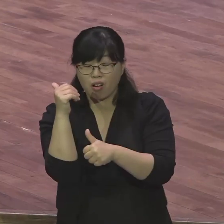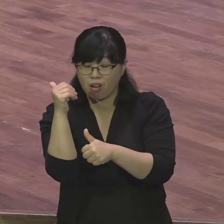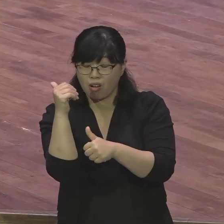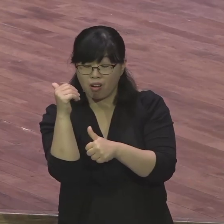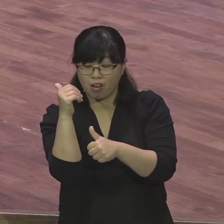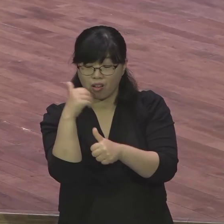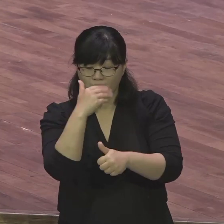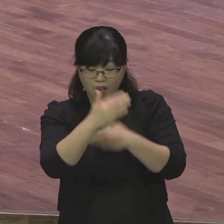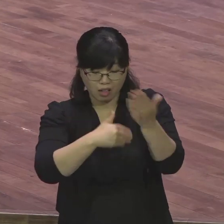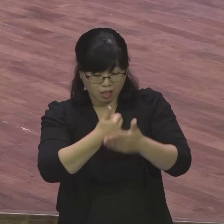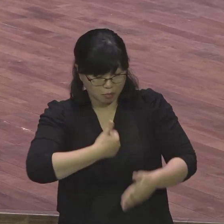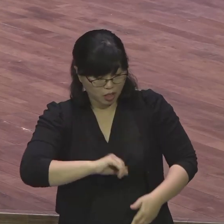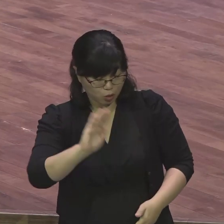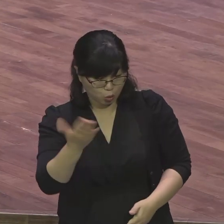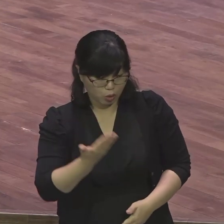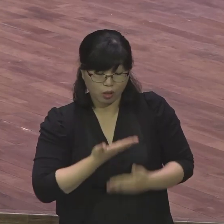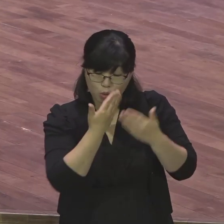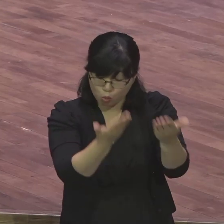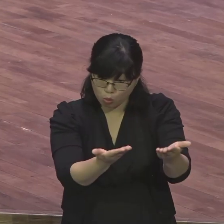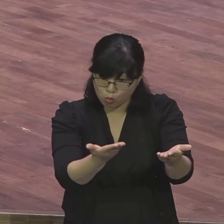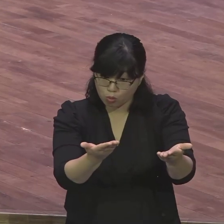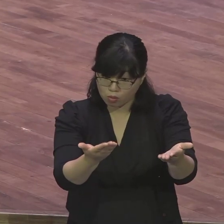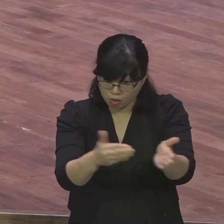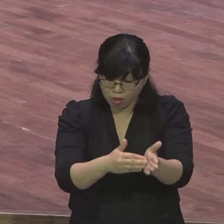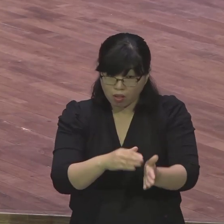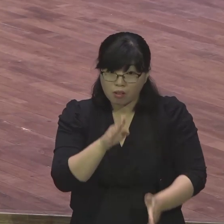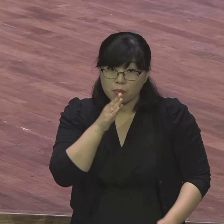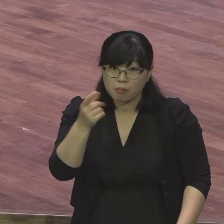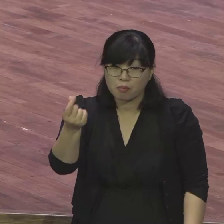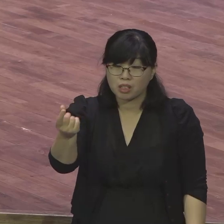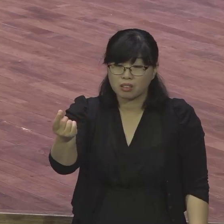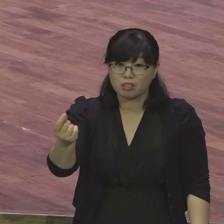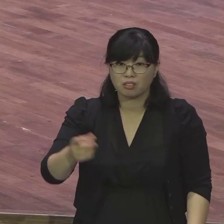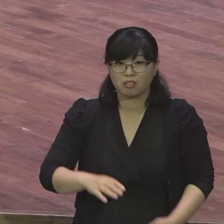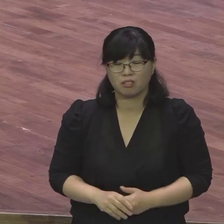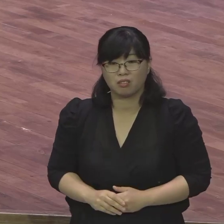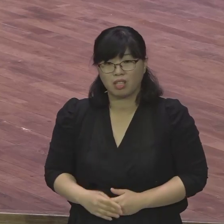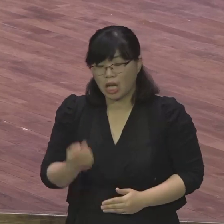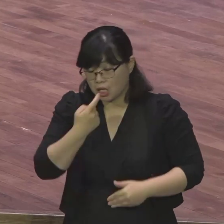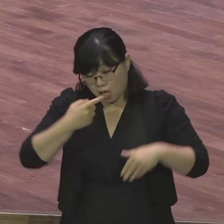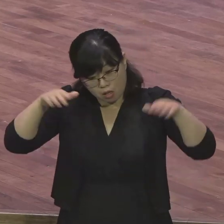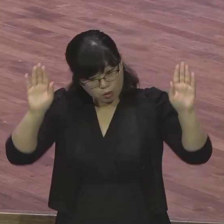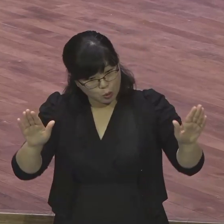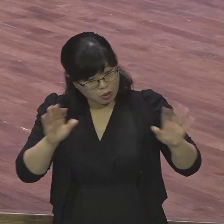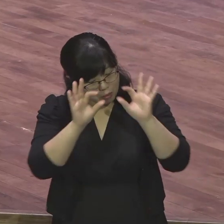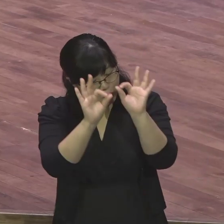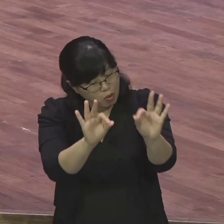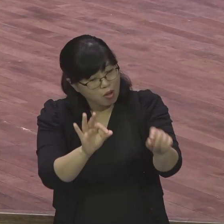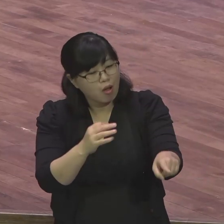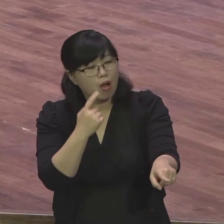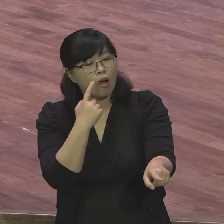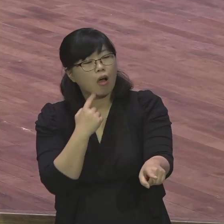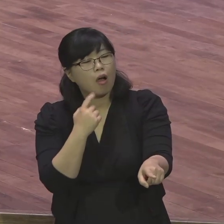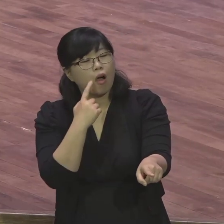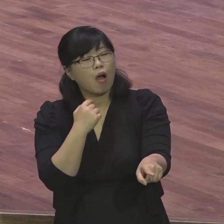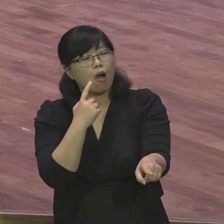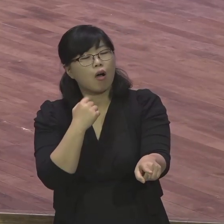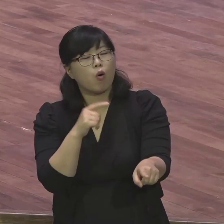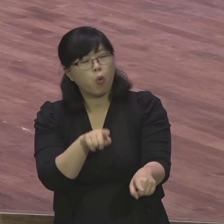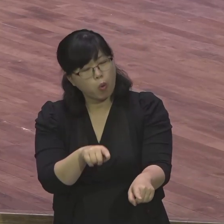부러워합니다 천사가 천사는 심부름이 나지 우리는 하나님의 뜻과 교육을 이루는 하나님을 아버지라 부르는 자녀란